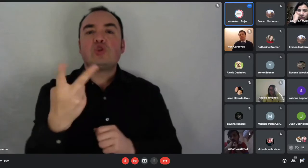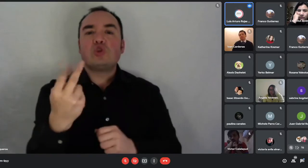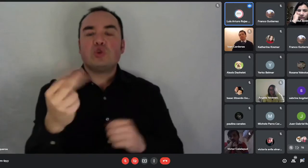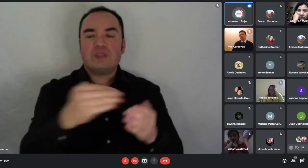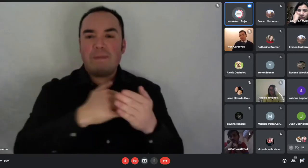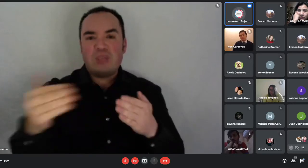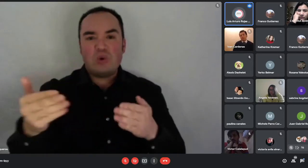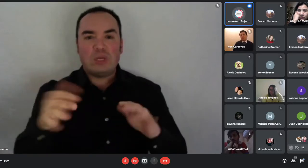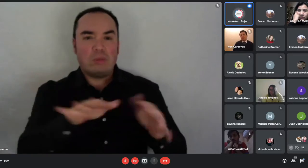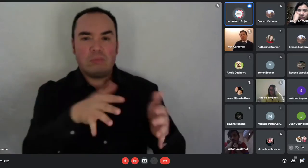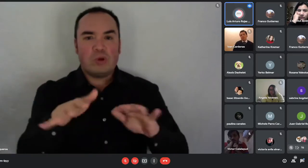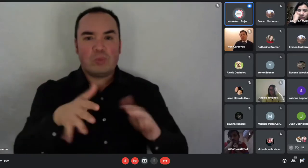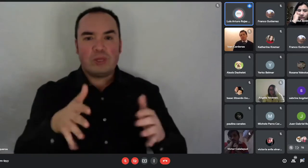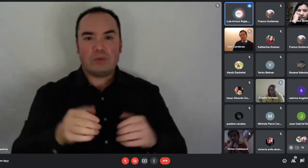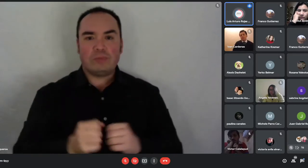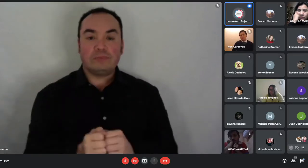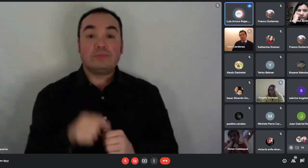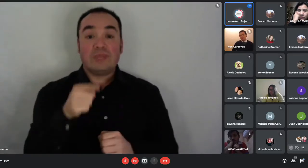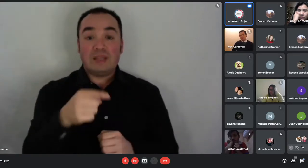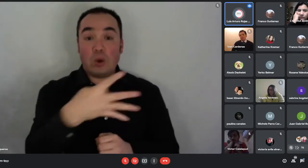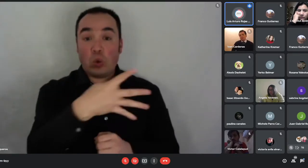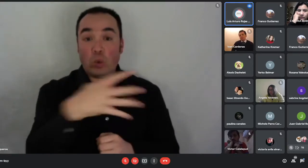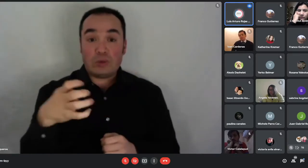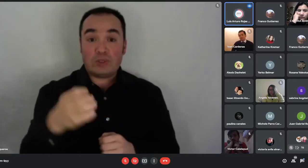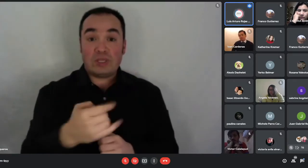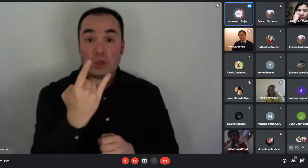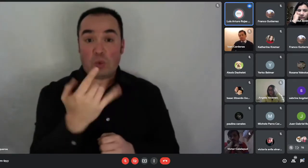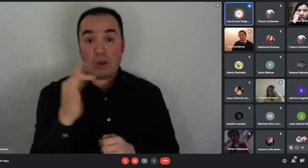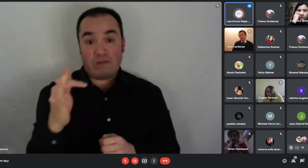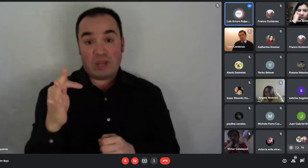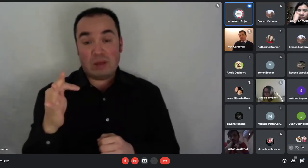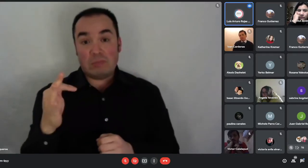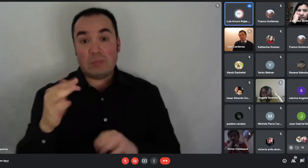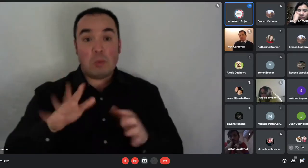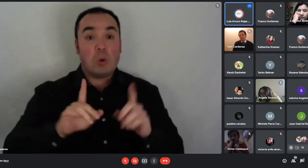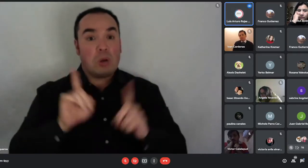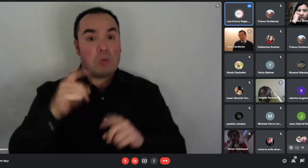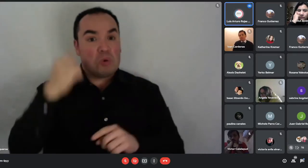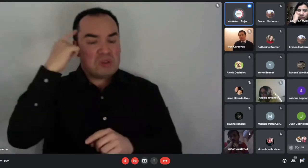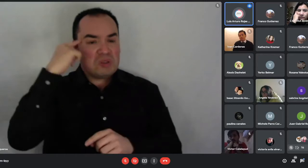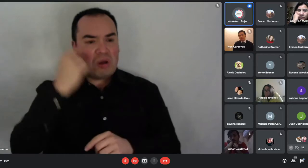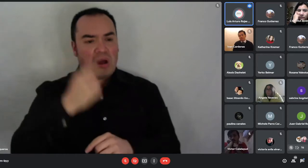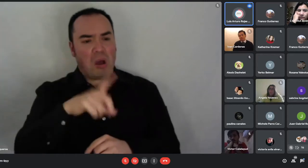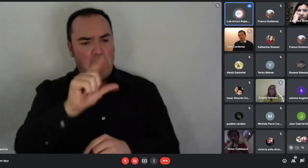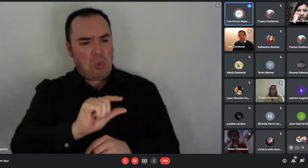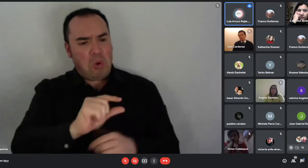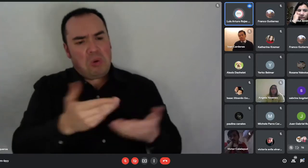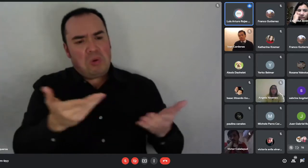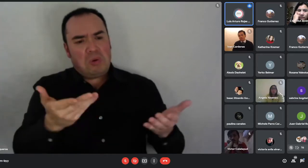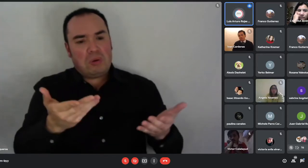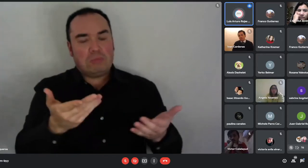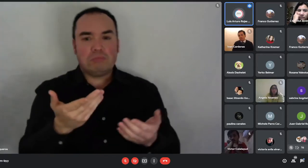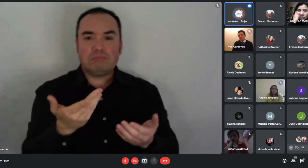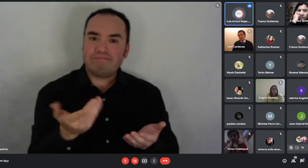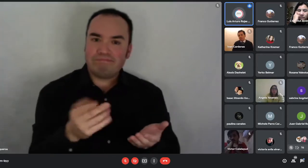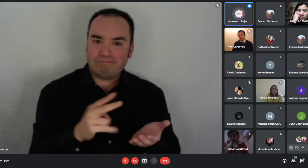alguien va a decir que muy poco. Y efectivamente, claro, es muy difícil encontrar una vivienda por ese valor. Sin embargo, se le